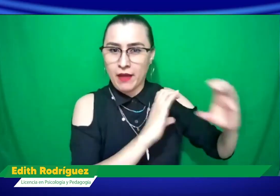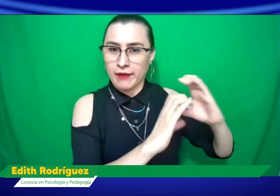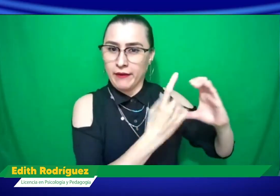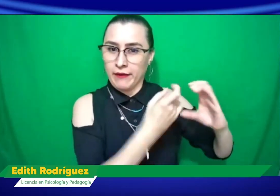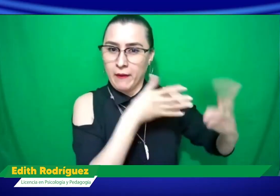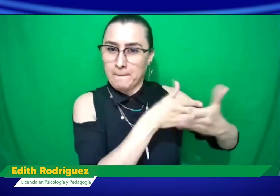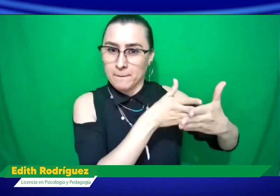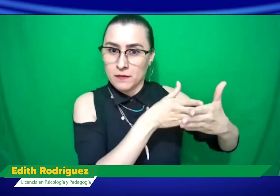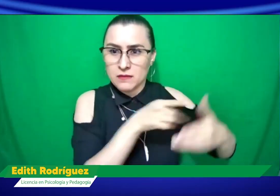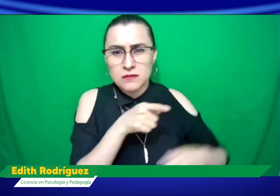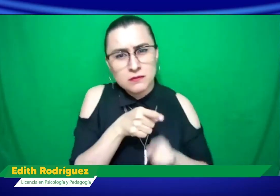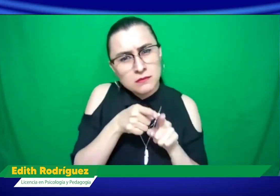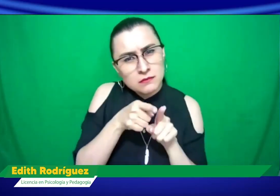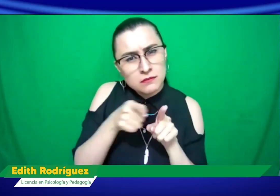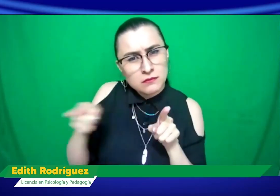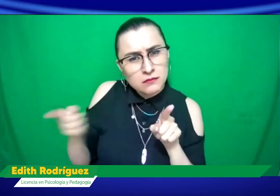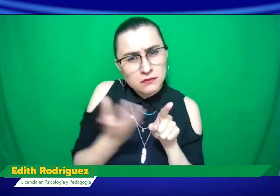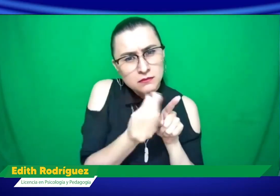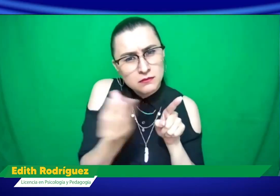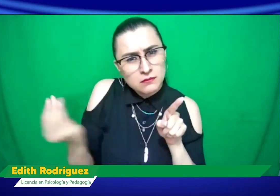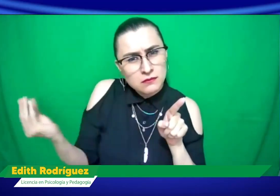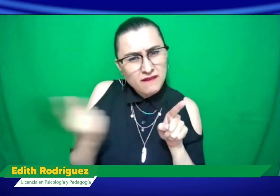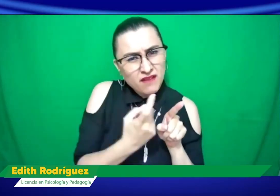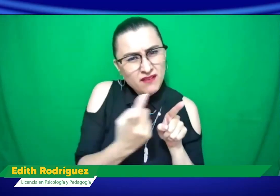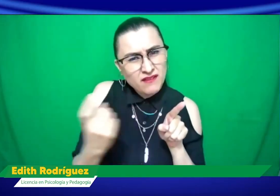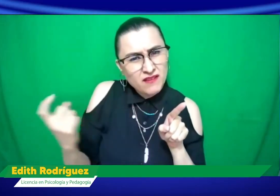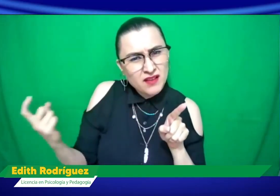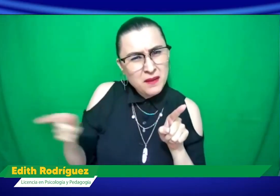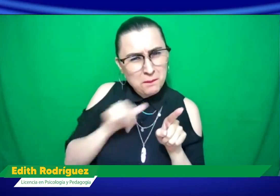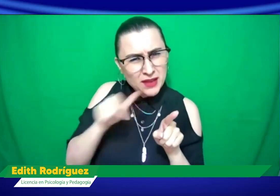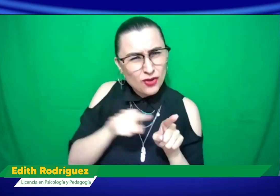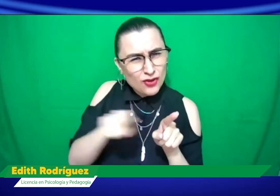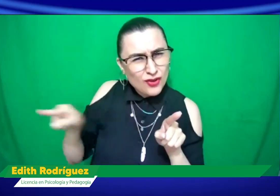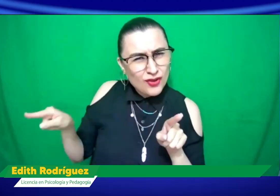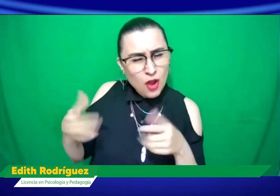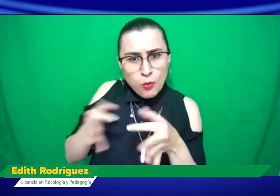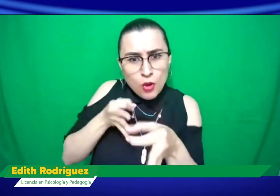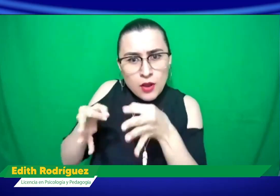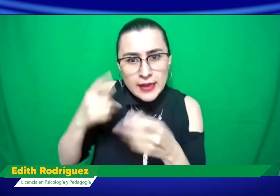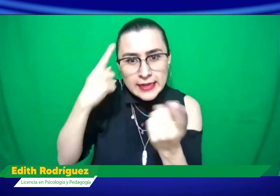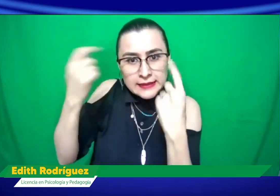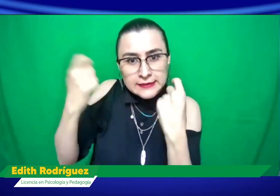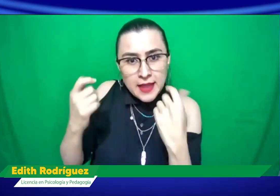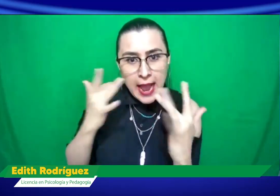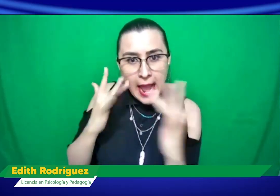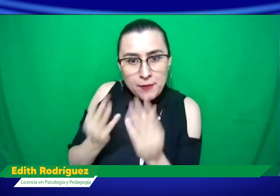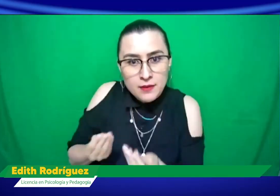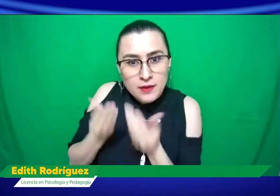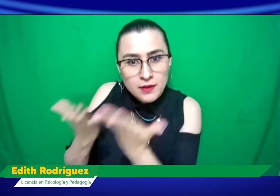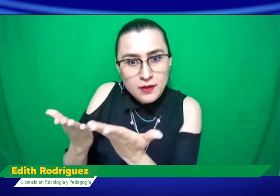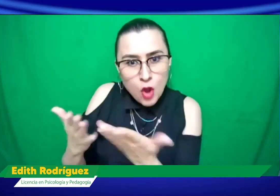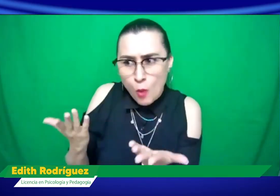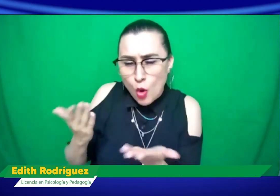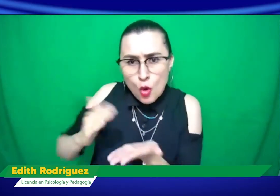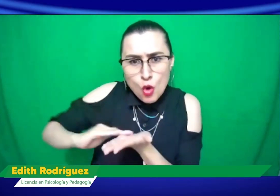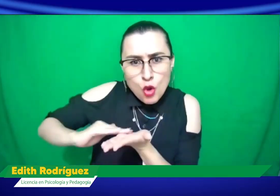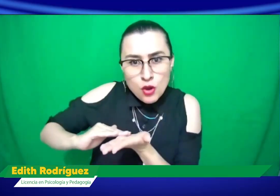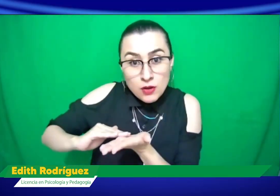personas, como los sordos normales, teníamos solamente el tema de la comunicación, pero ¿y el resto? ¿Qué estrategias se les dieron a